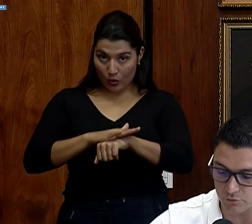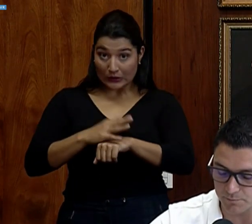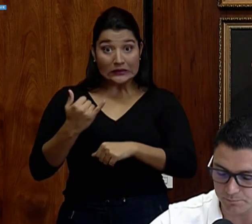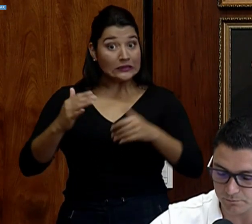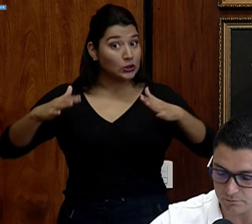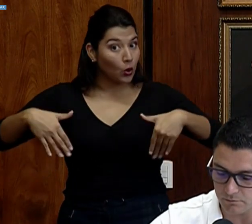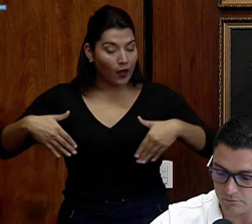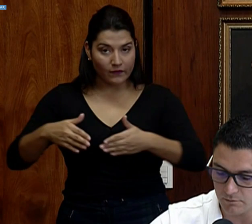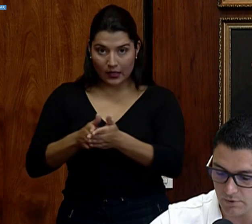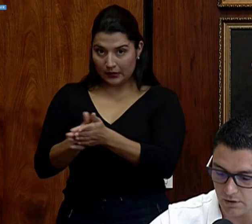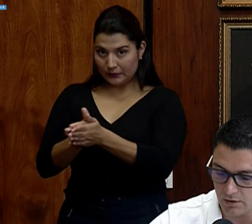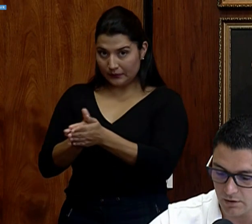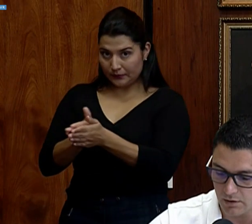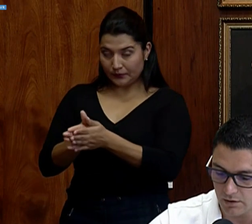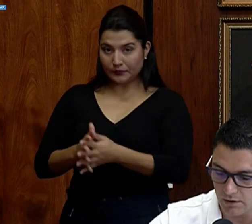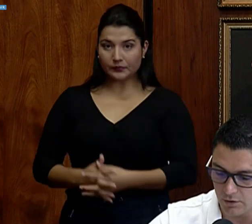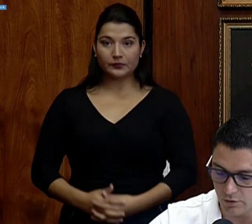las manos.